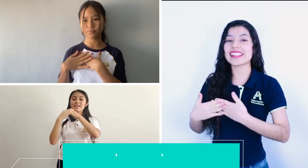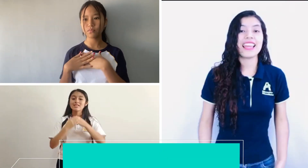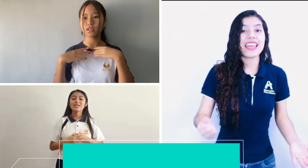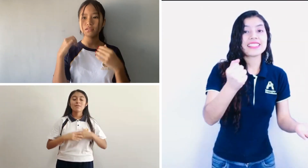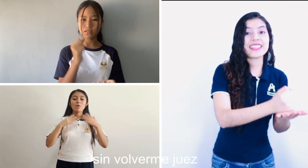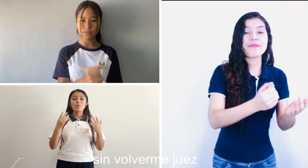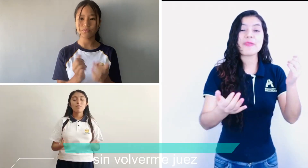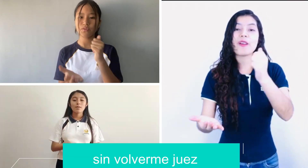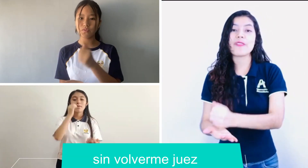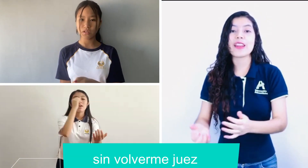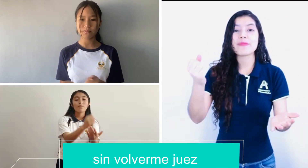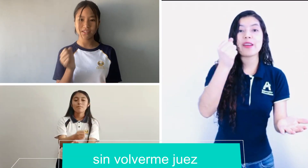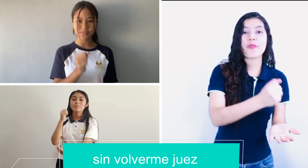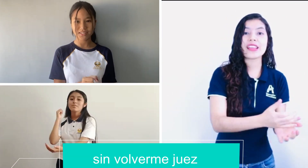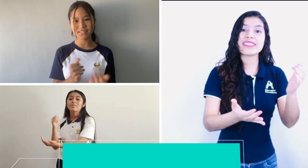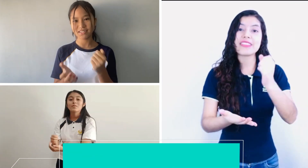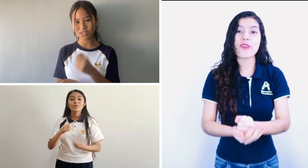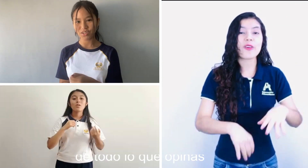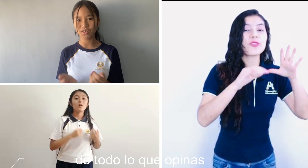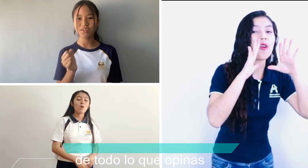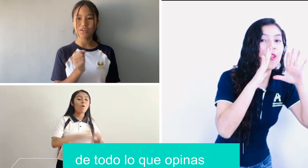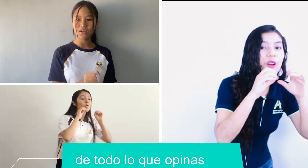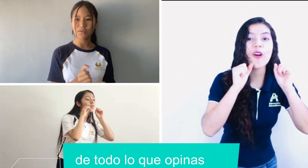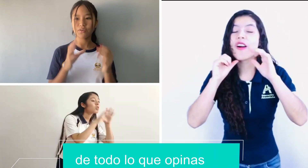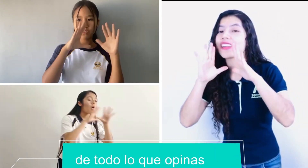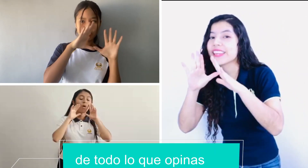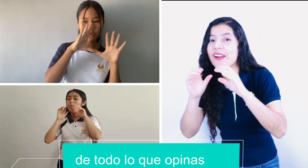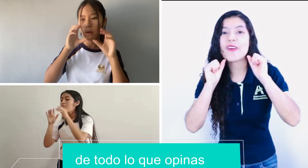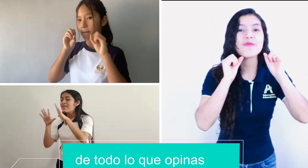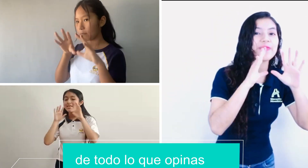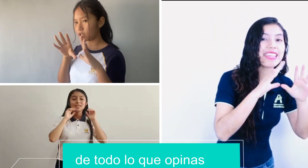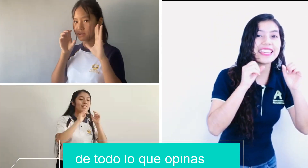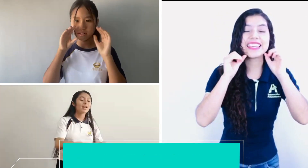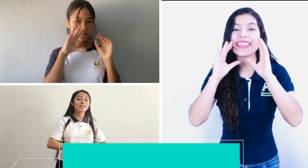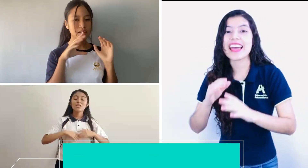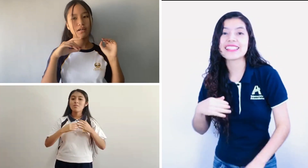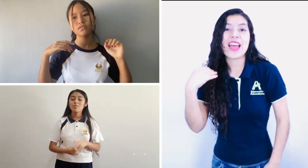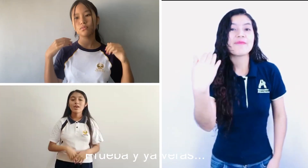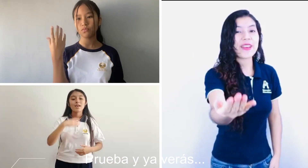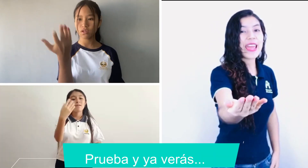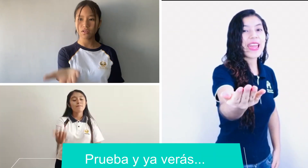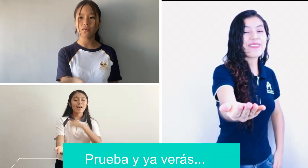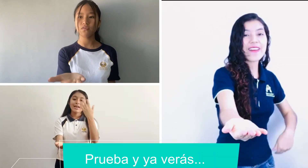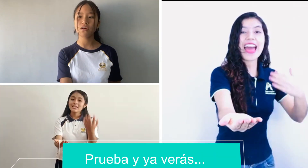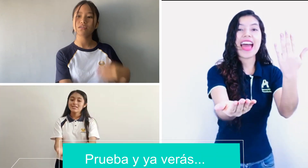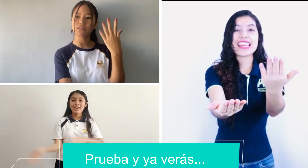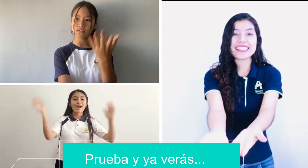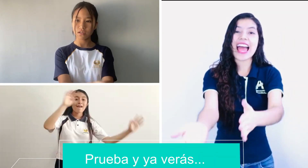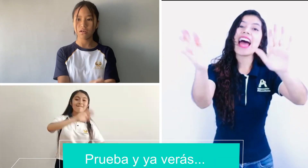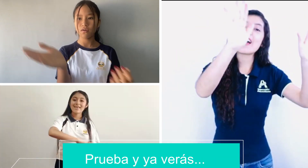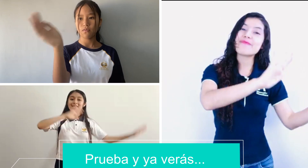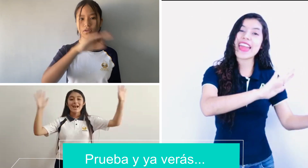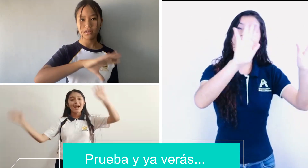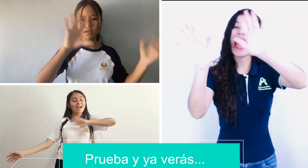quererte Sin volverme juez de todo lo que opinas Prueba